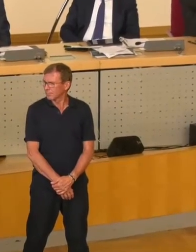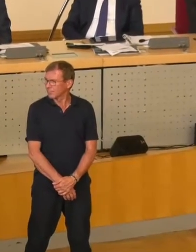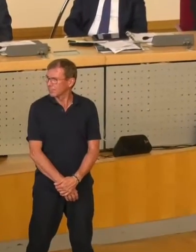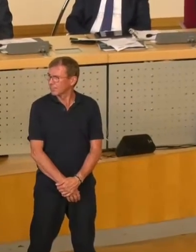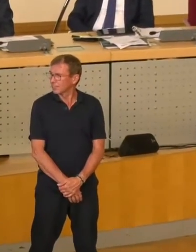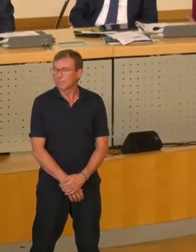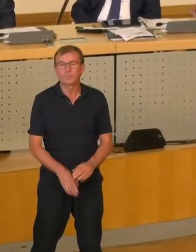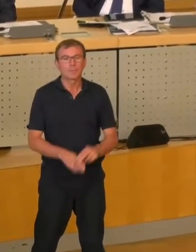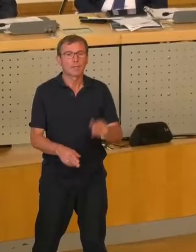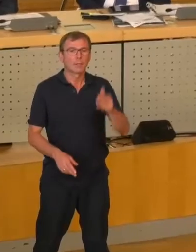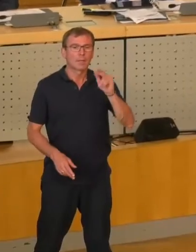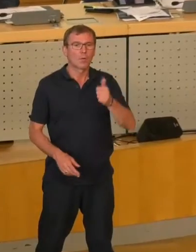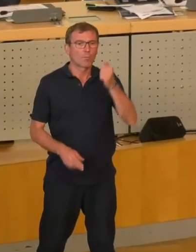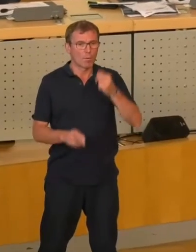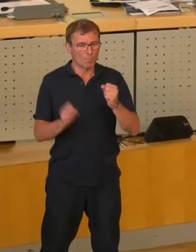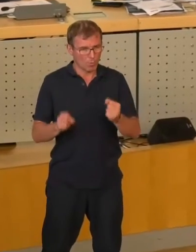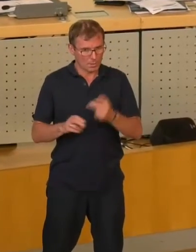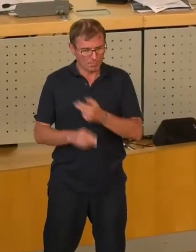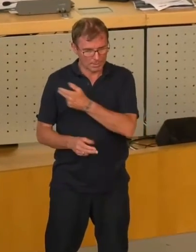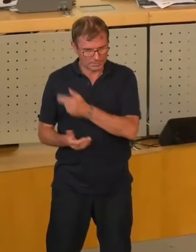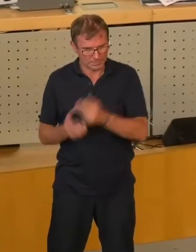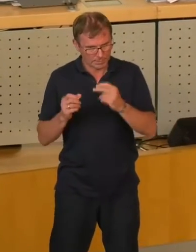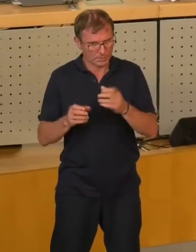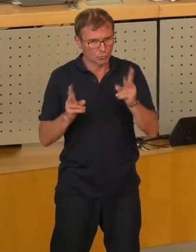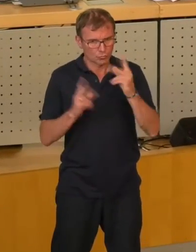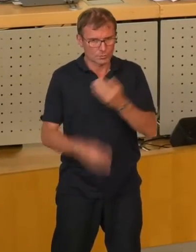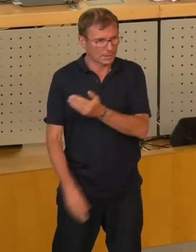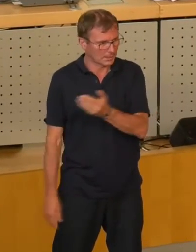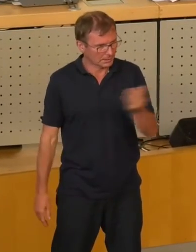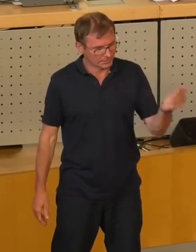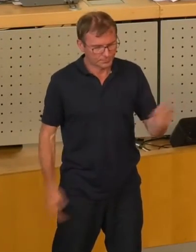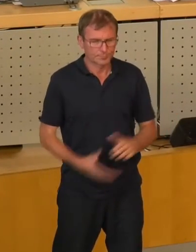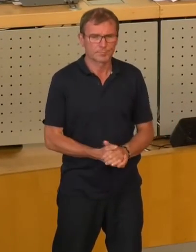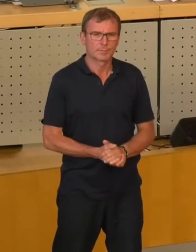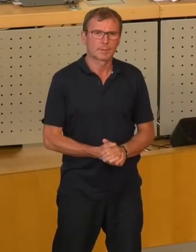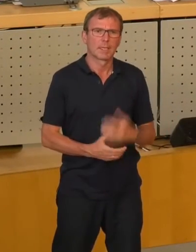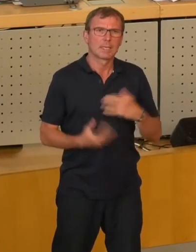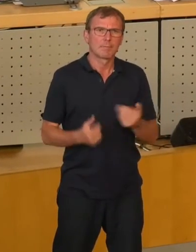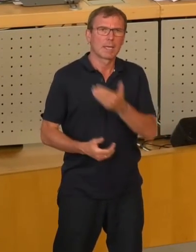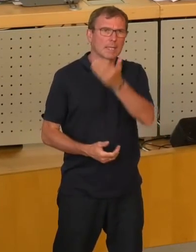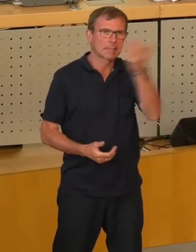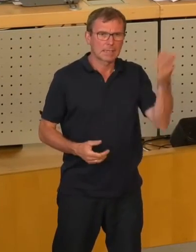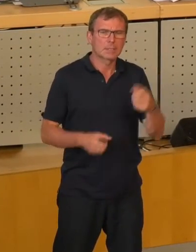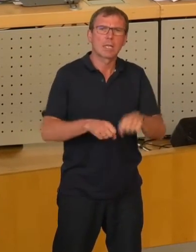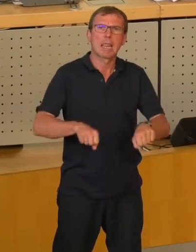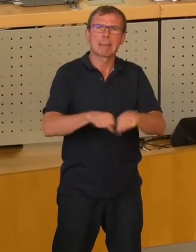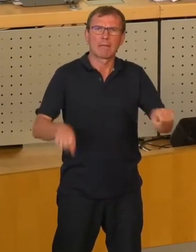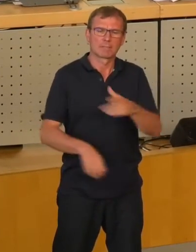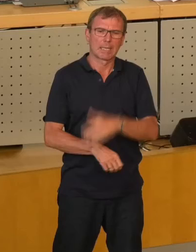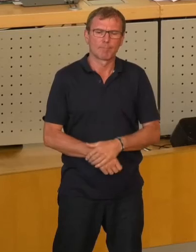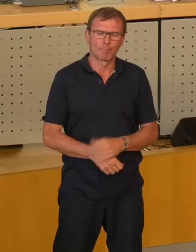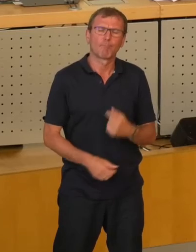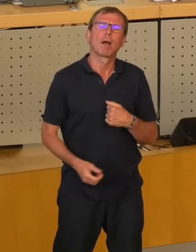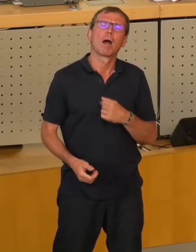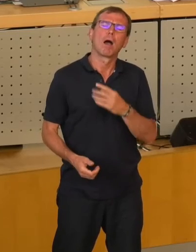Ja, sehr geehrter Herr Oberbürgermeister, verehrte Stadträtinnen und Stadträte, liebe Gäste im Saal und im Stream, auch von mir noch ein paar